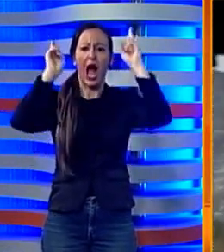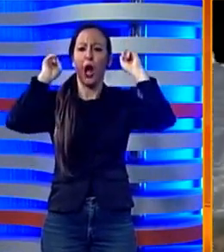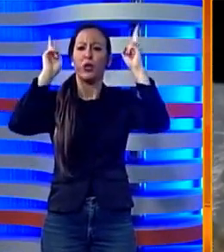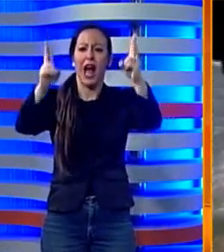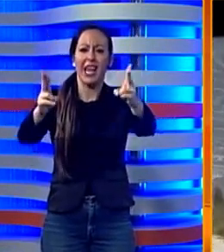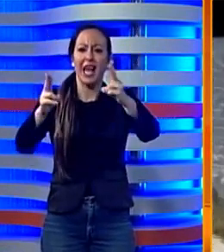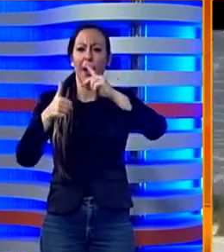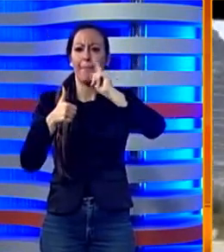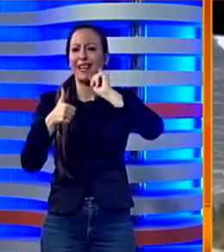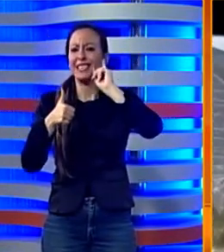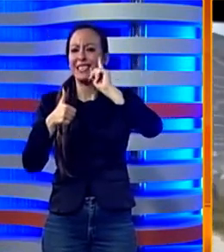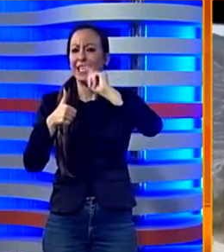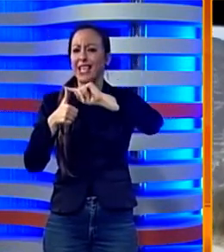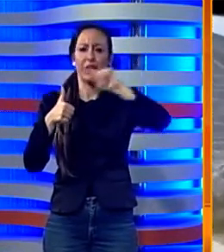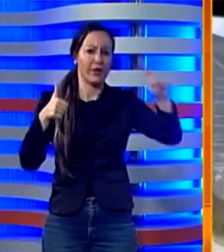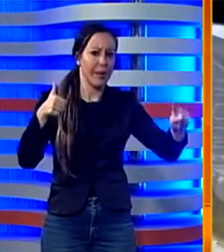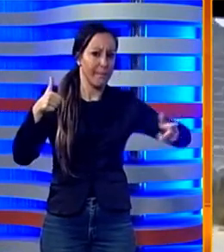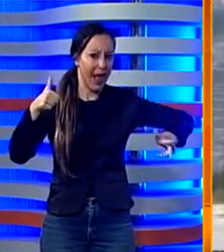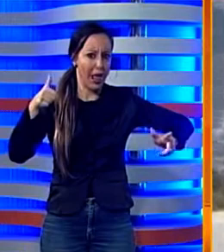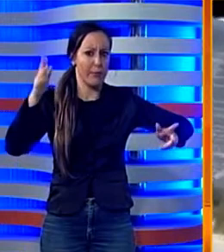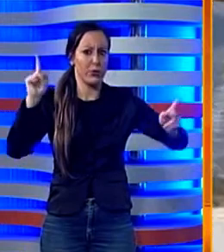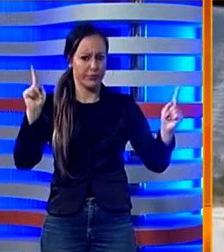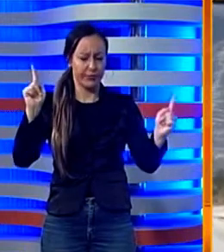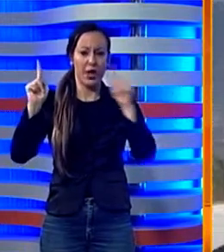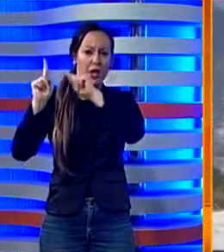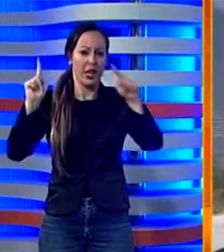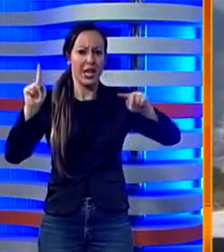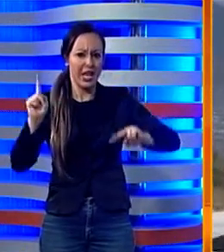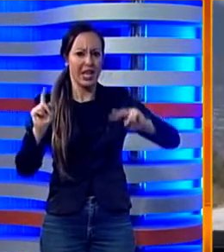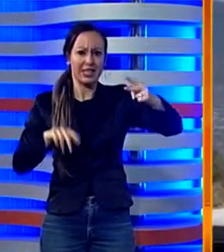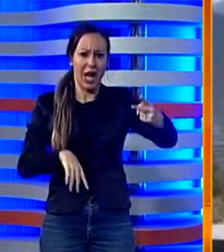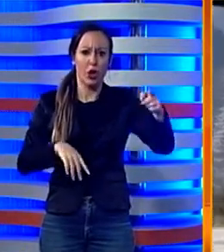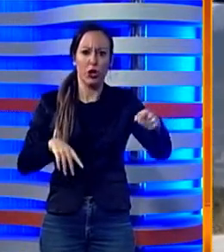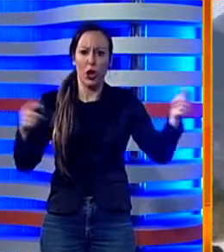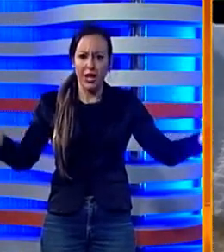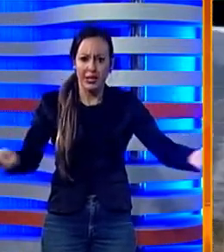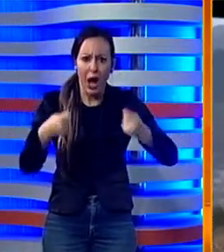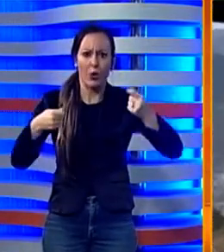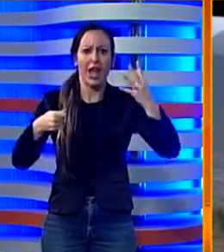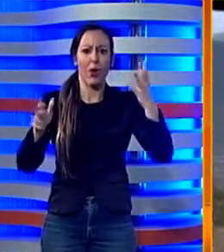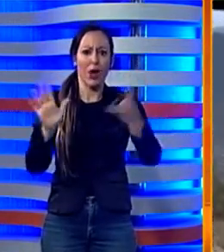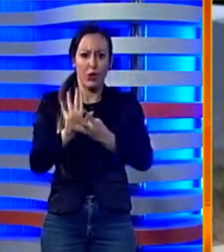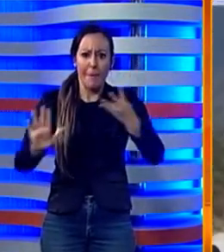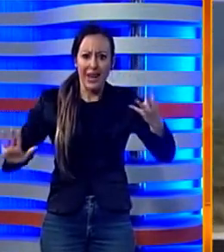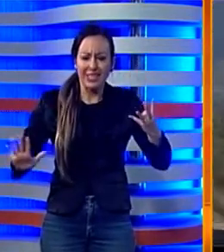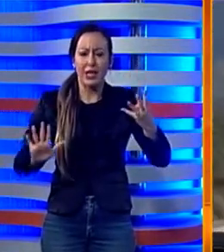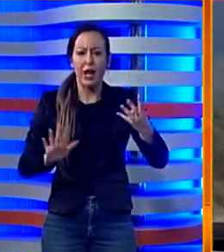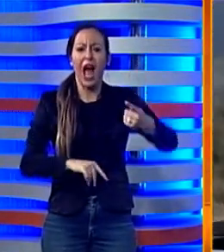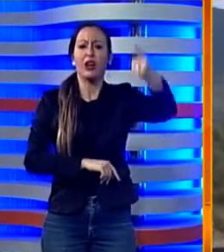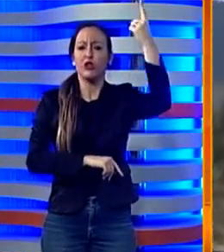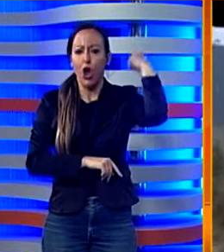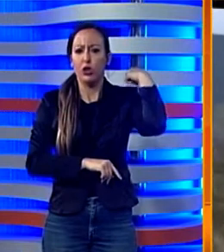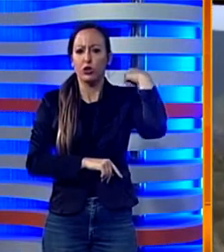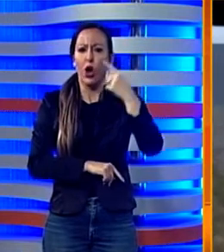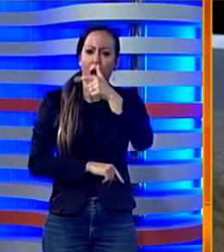sequestro in quattro mesi. Lo scorso luglio, infatti, il centro operativo della Dia di Catania aveva